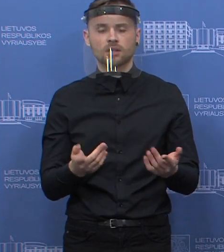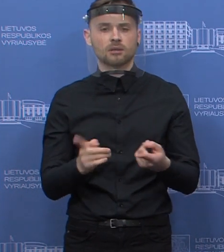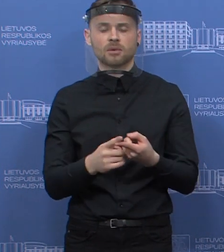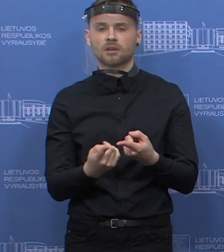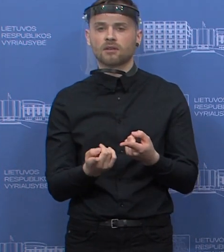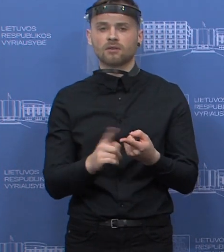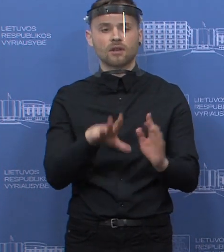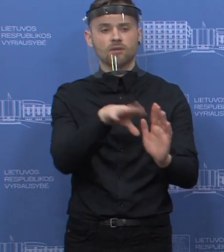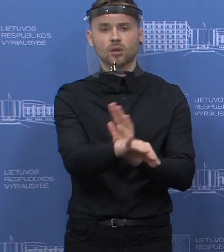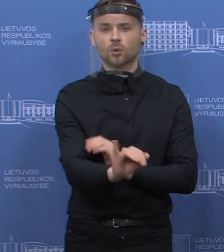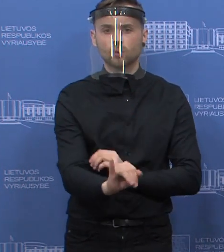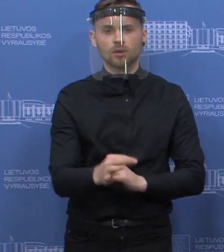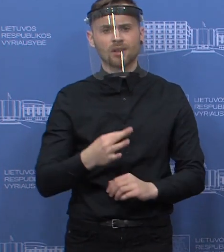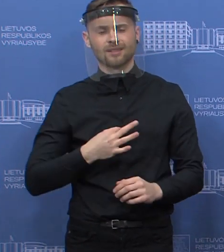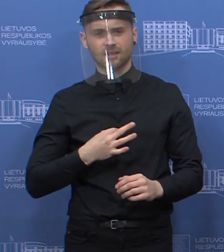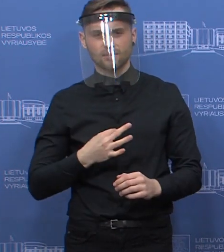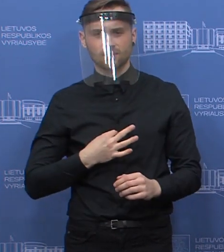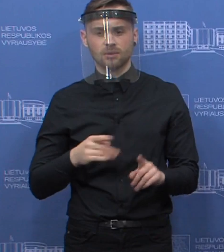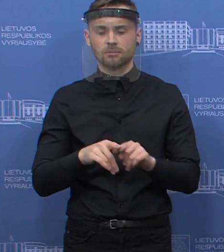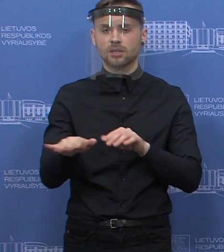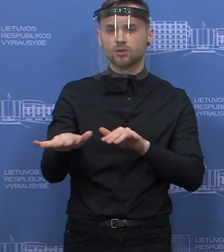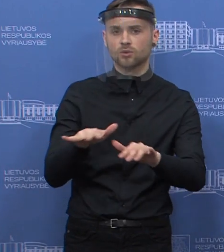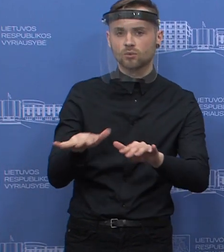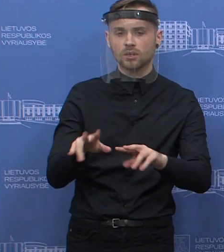matydamo situaciją, kokios yra susiklostę su atskirai žydinės gydimo įstaigo.